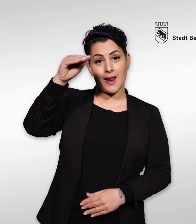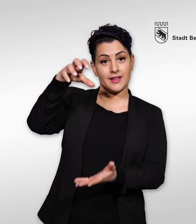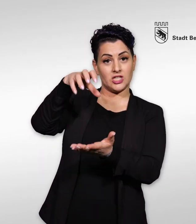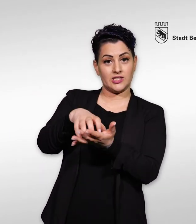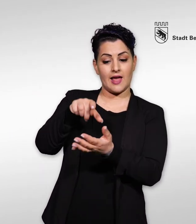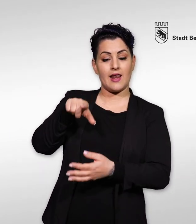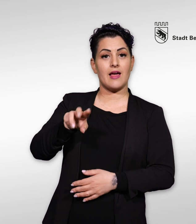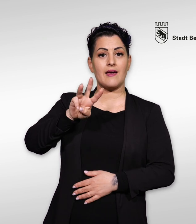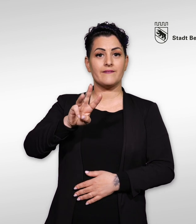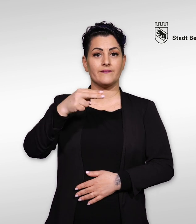Meldestelle Whistleblowing